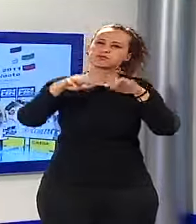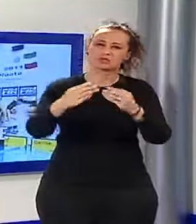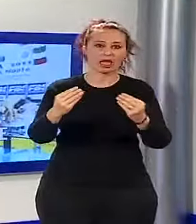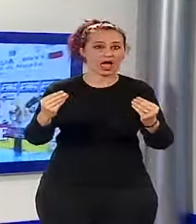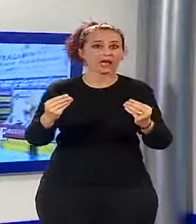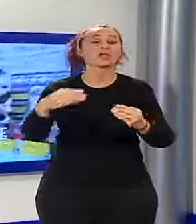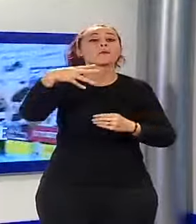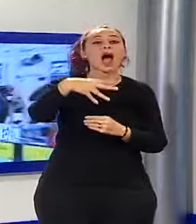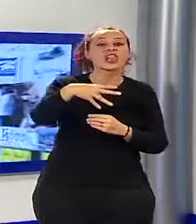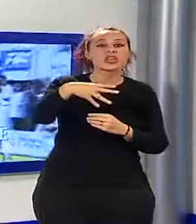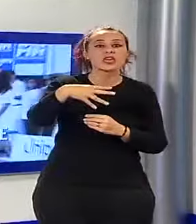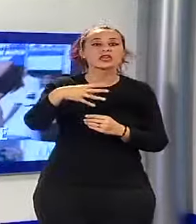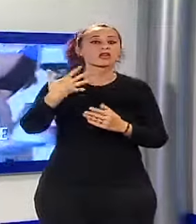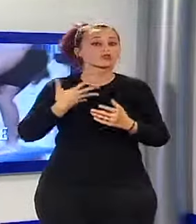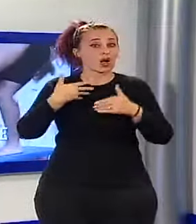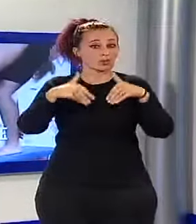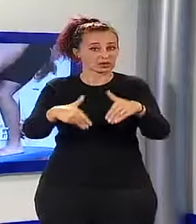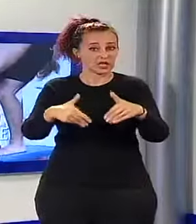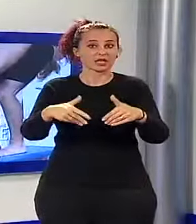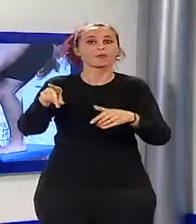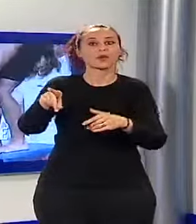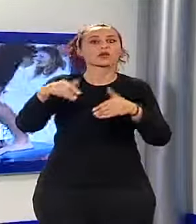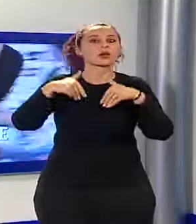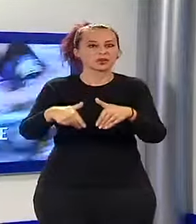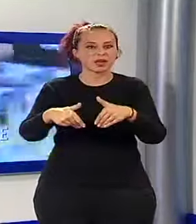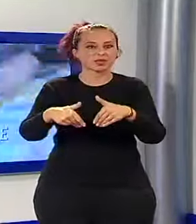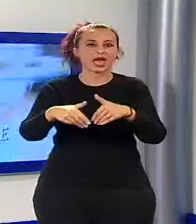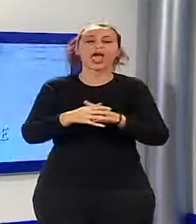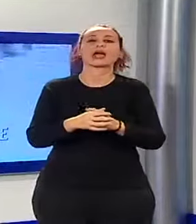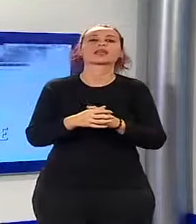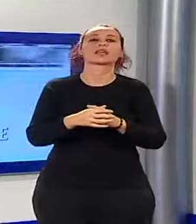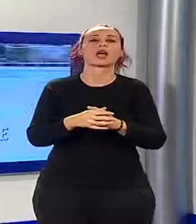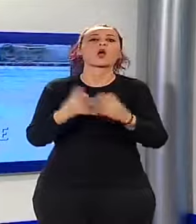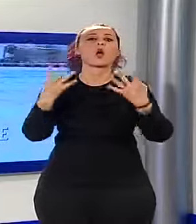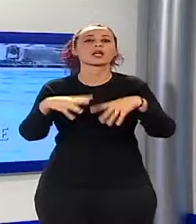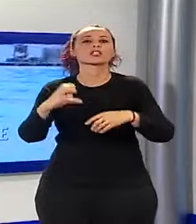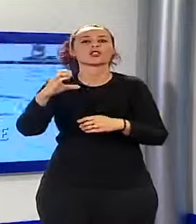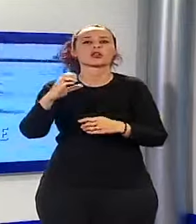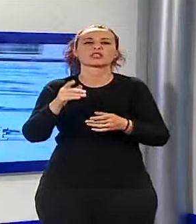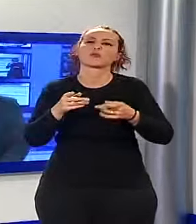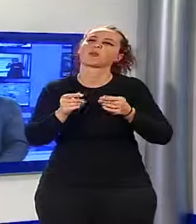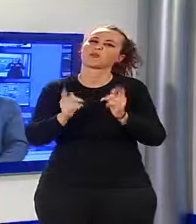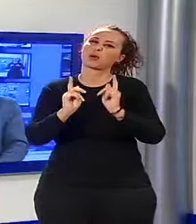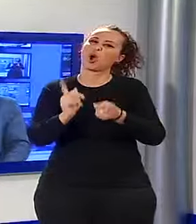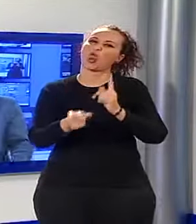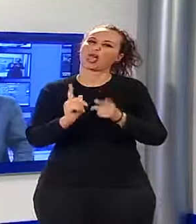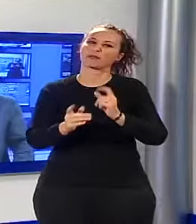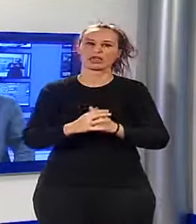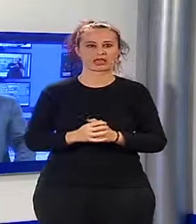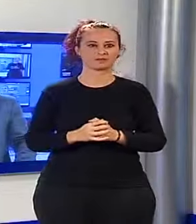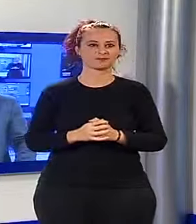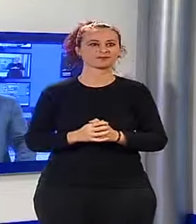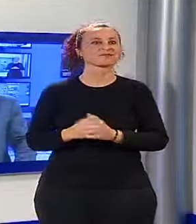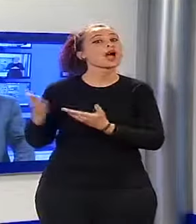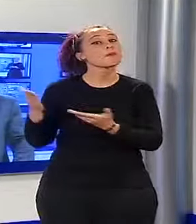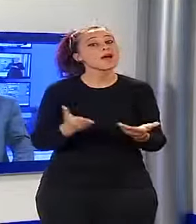azzurri e un vice campione olimpico. Attesa per Diletta Carli e l'organizzatore Crisci polemizza. Ben